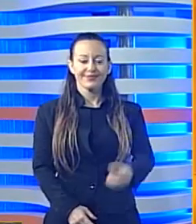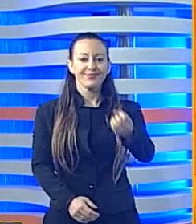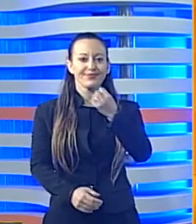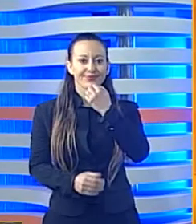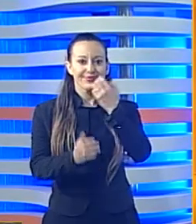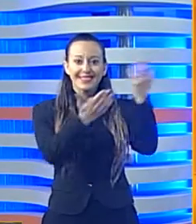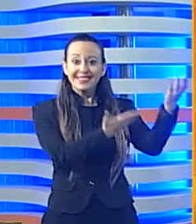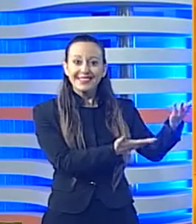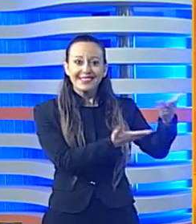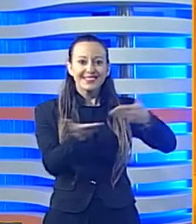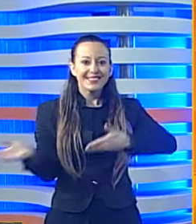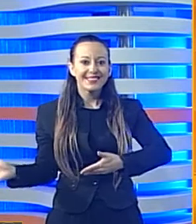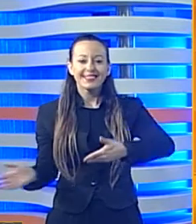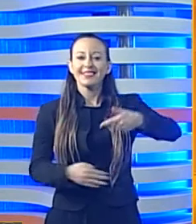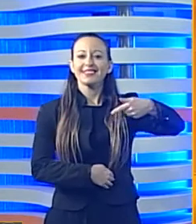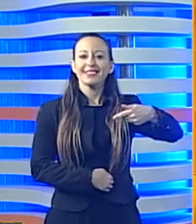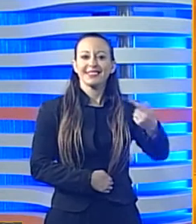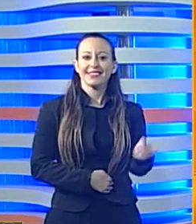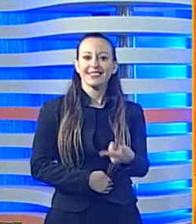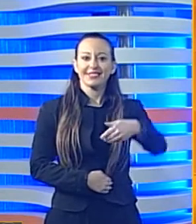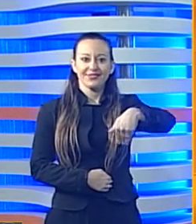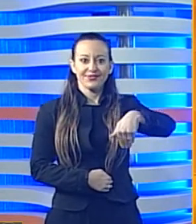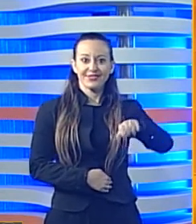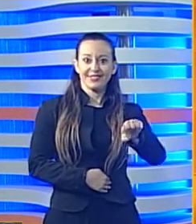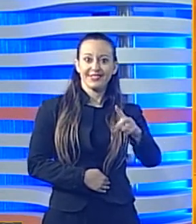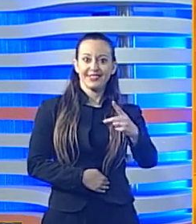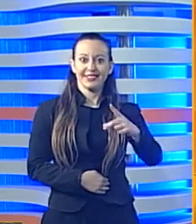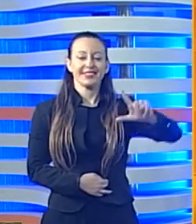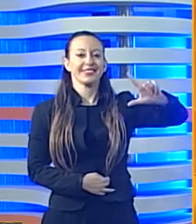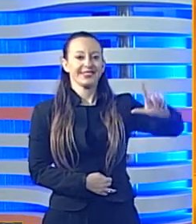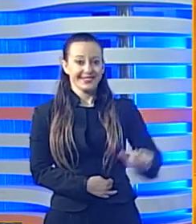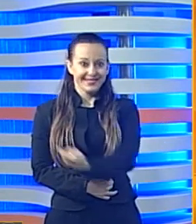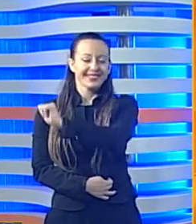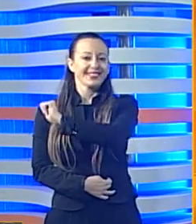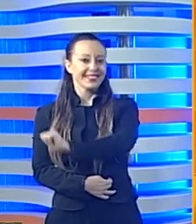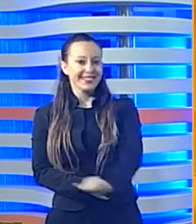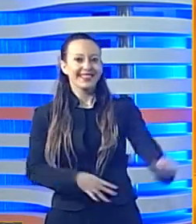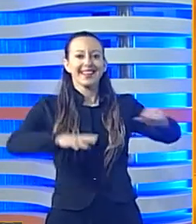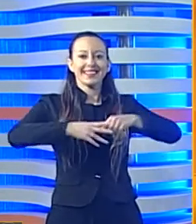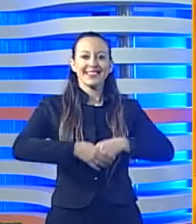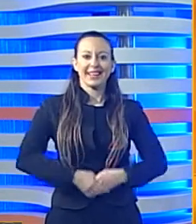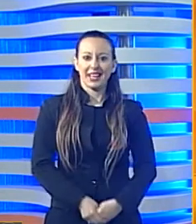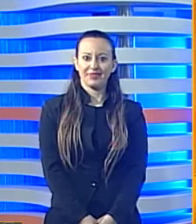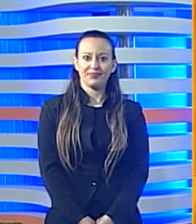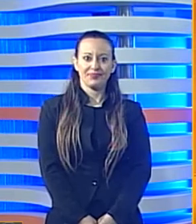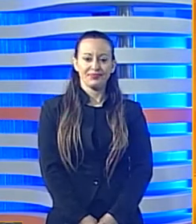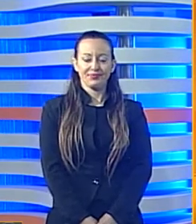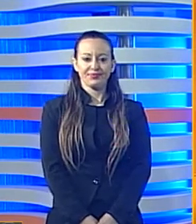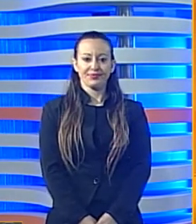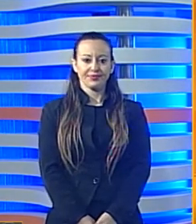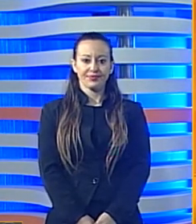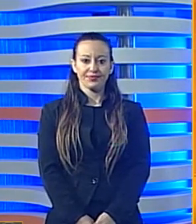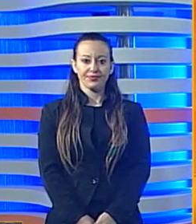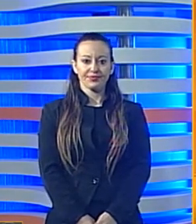Ben trovati a quest'edizione del TG Med LIS, il telegiornale nella lingua italiana dei